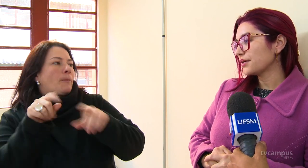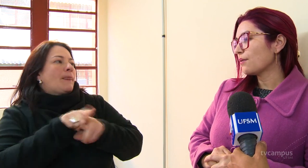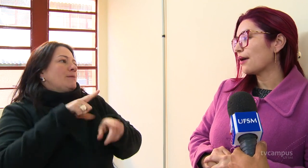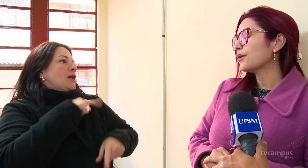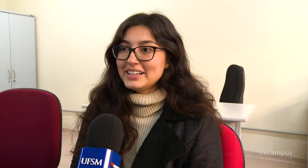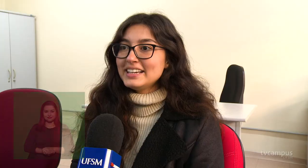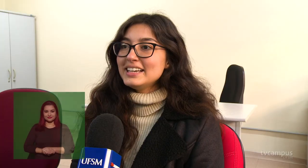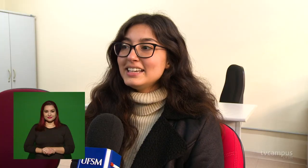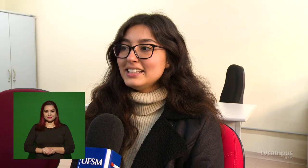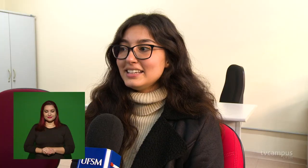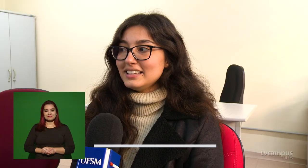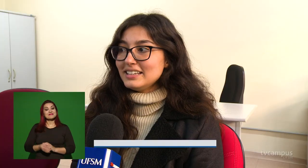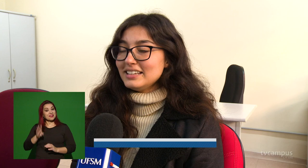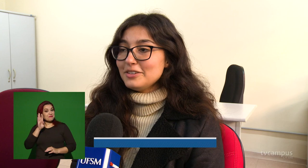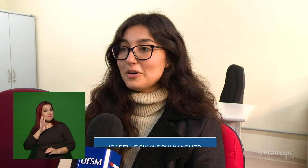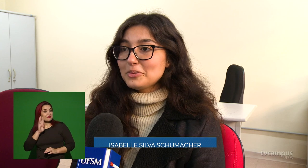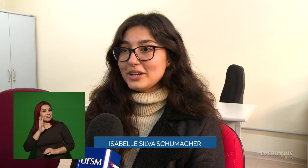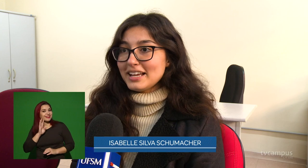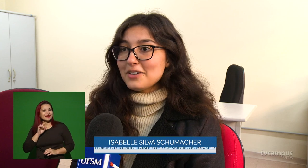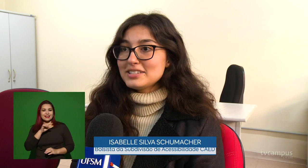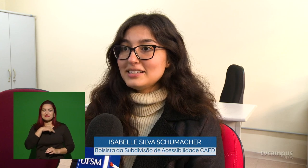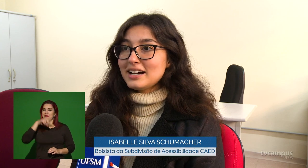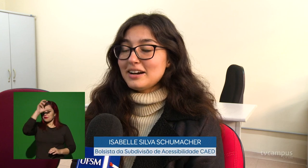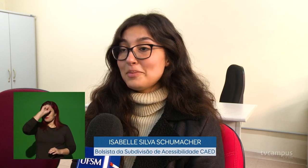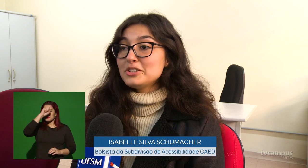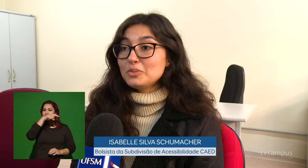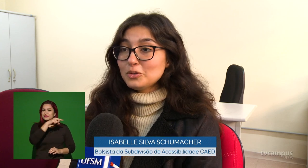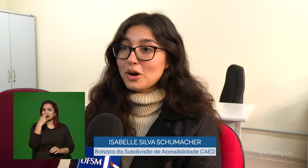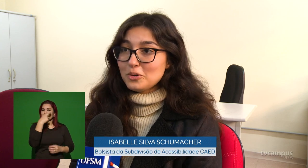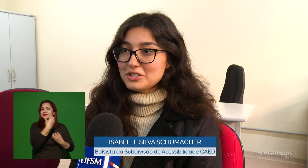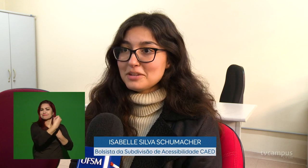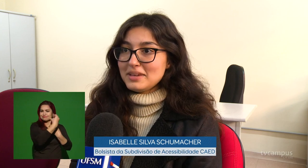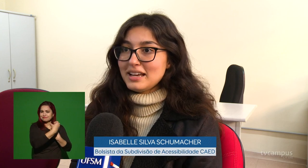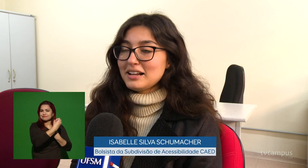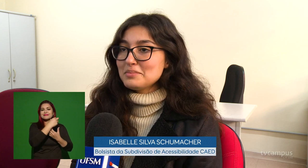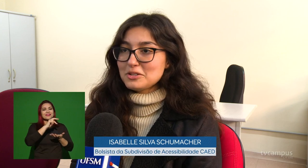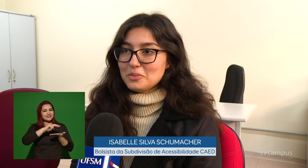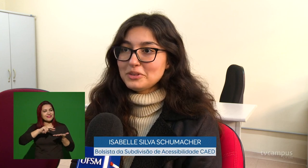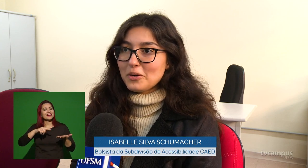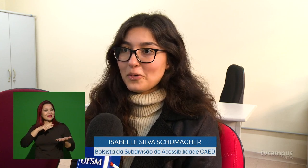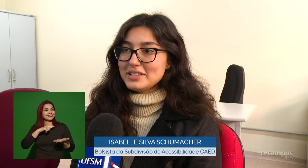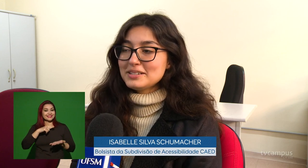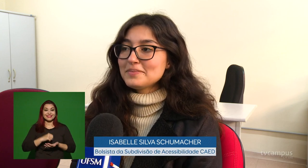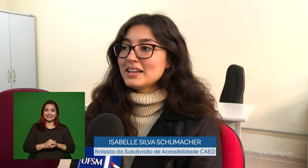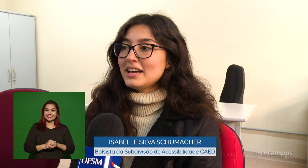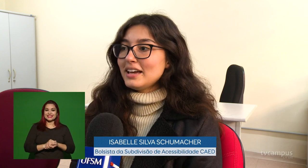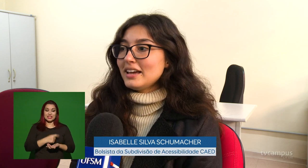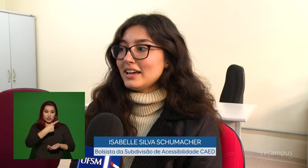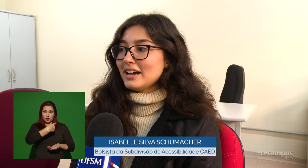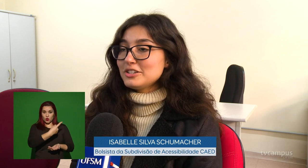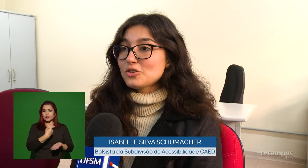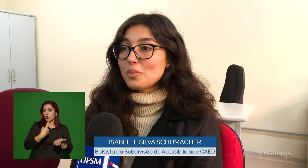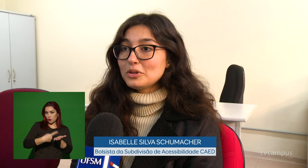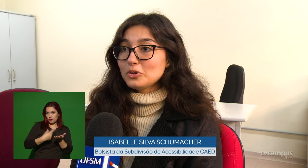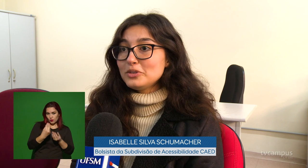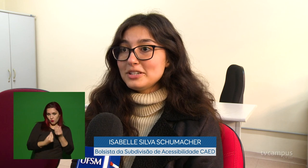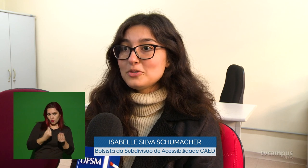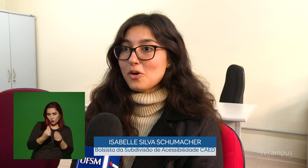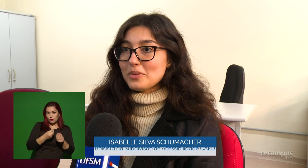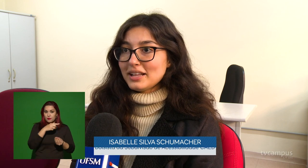igual. E foi muito legal, assim, eu aprendi muito com a Ruth também, ela me ensinou muita coisa. A gente combinou no início como ela